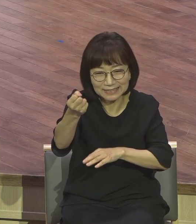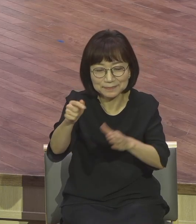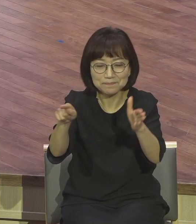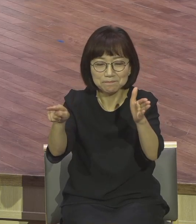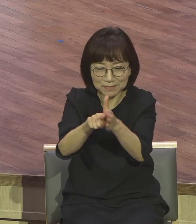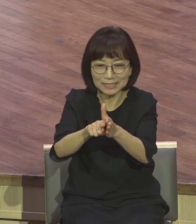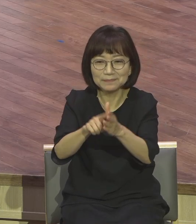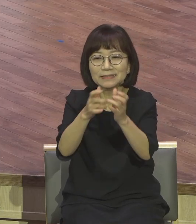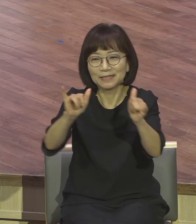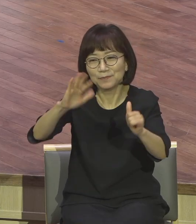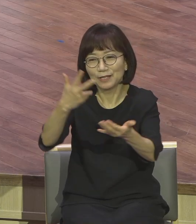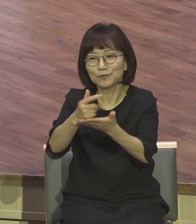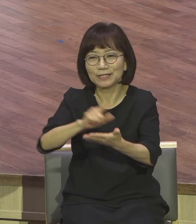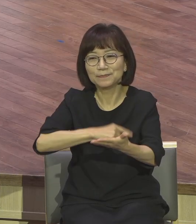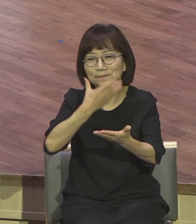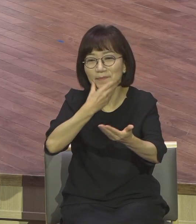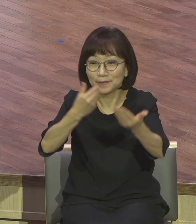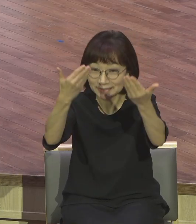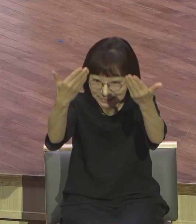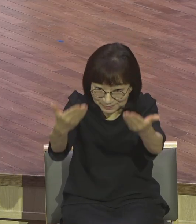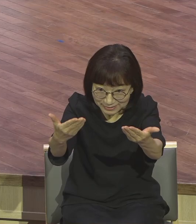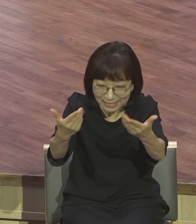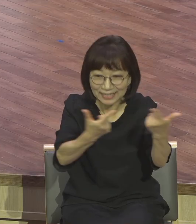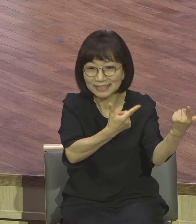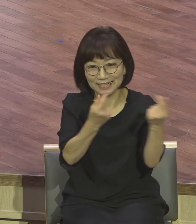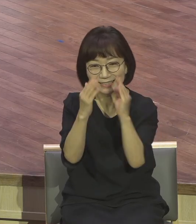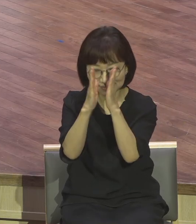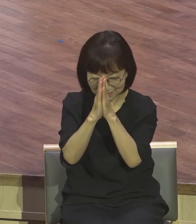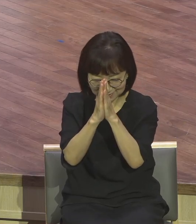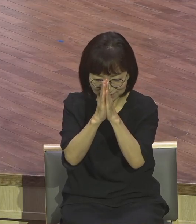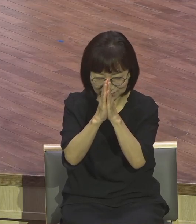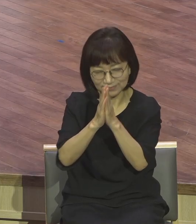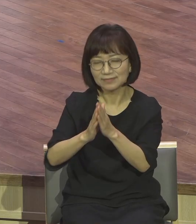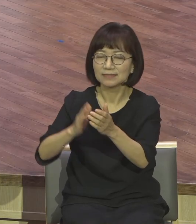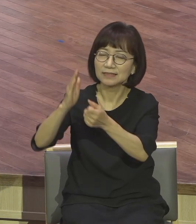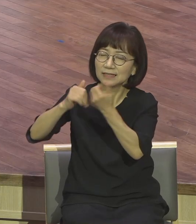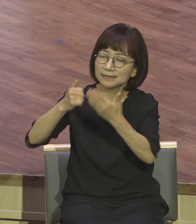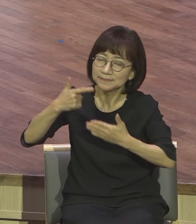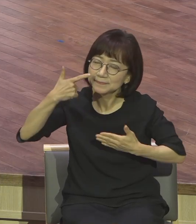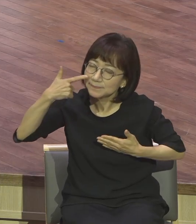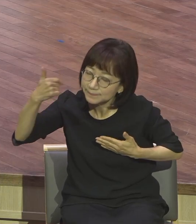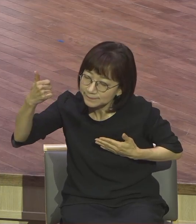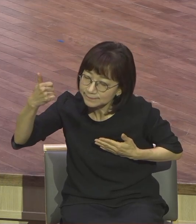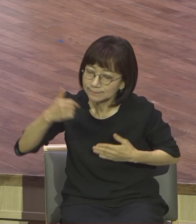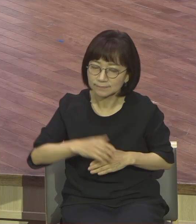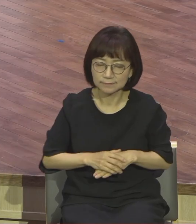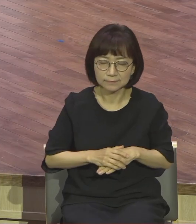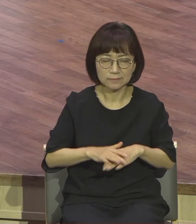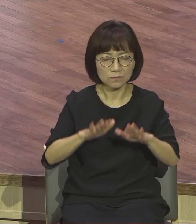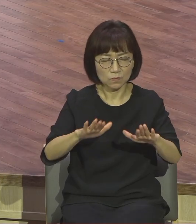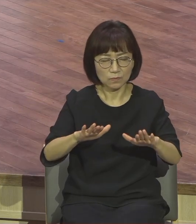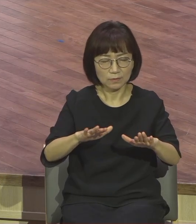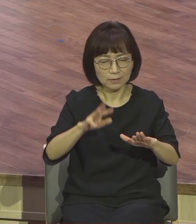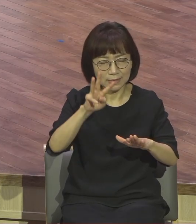재물어 축복합니다 기도합시다 아버지 하나님 우리 영계 모든 성도를 날로 날로